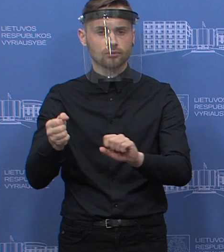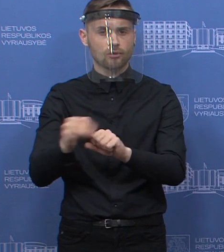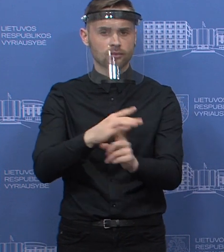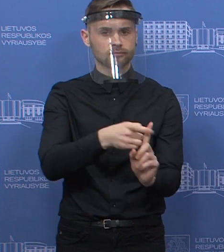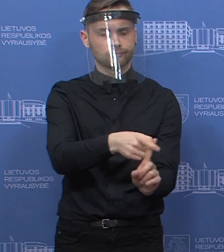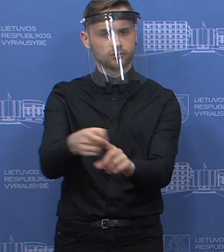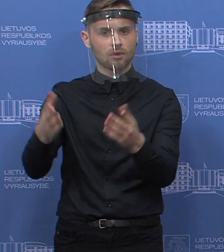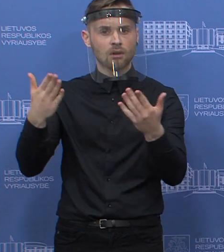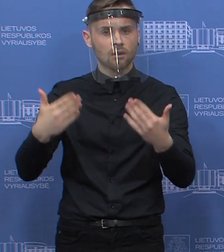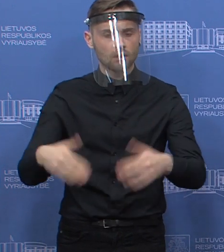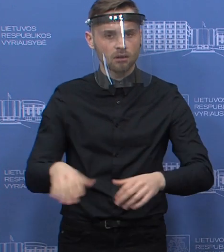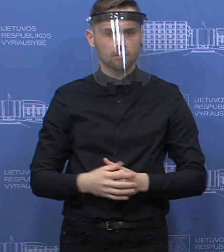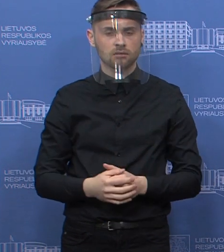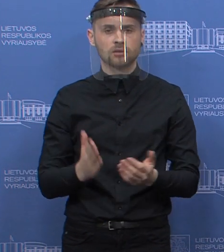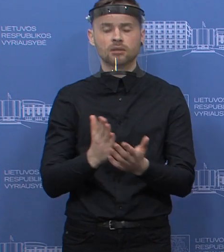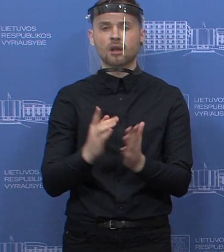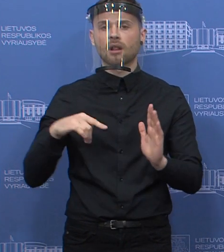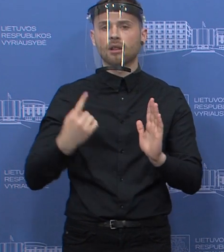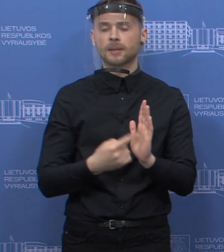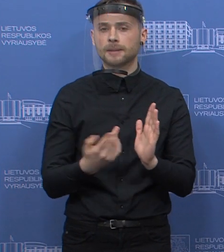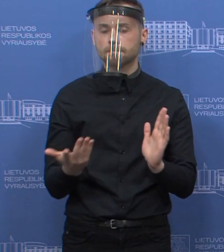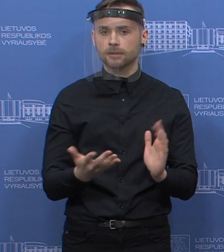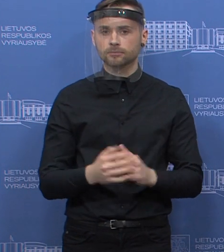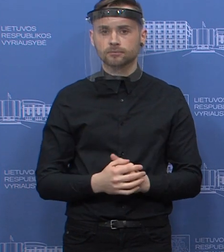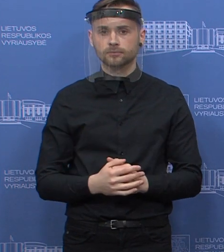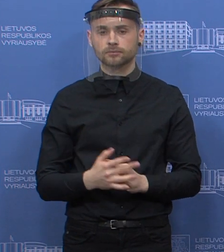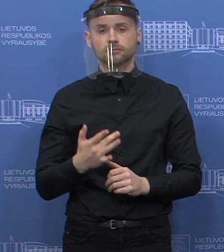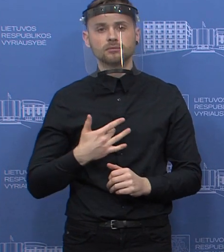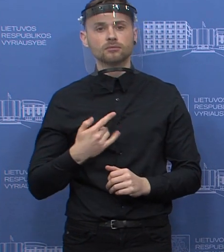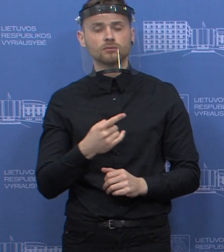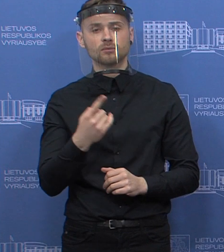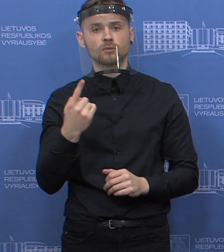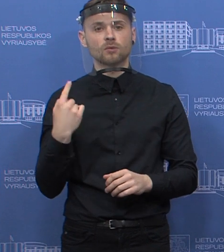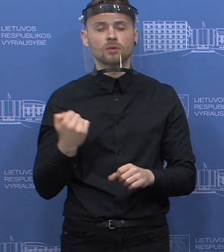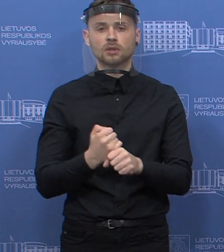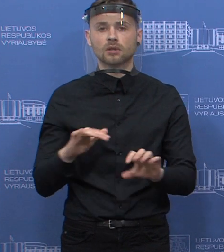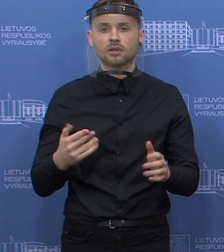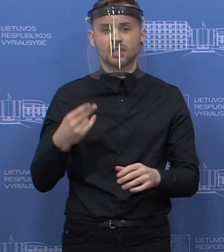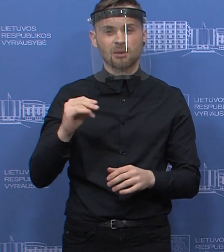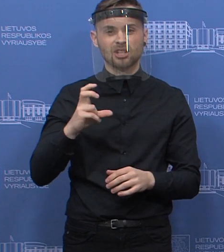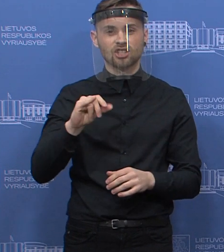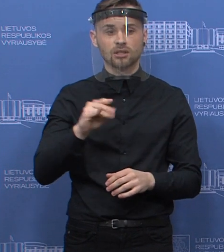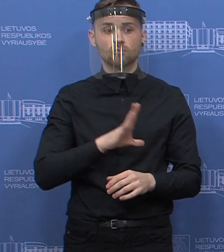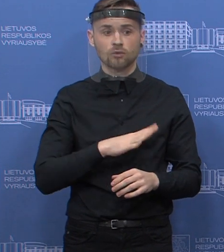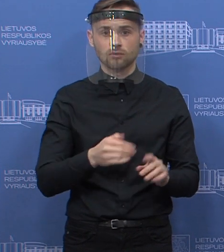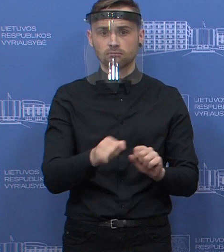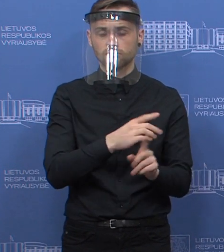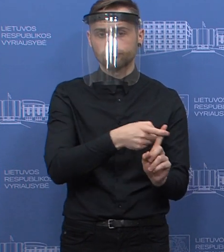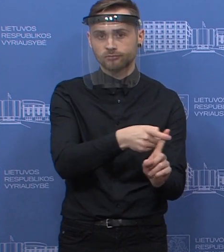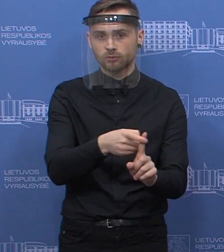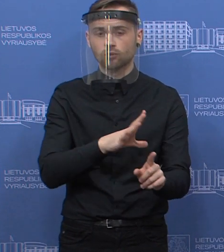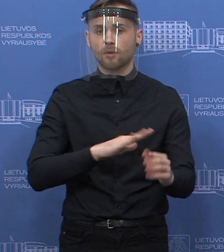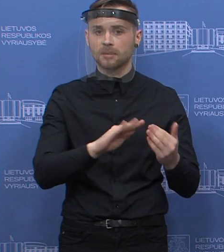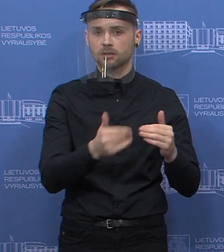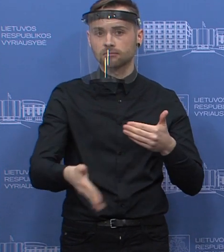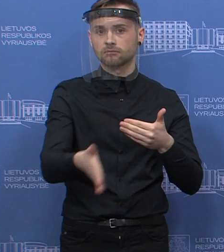lygoninėje, tai tiesiog klausimas yra, ar nesvarstate pasielgti, kaip buvo pasielgta nemenšinės atveju, kuomet miestas buvo uždarytas, nes